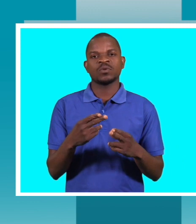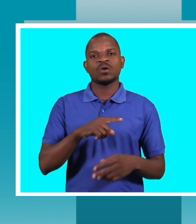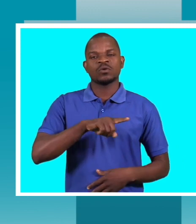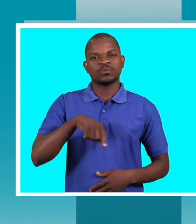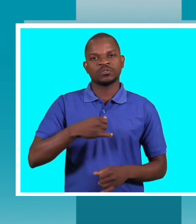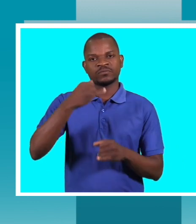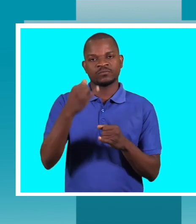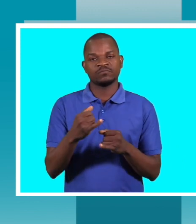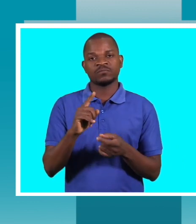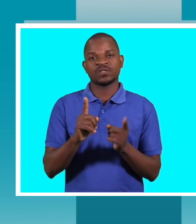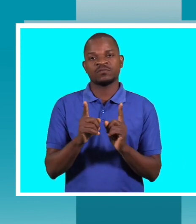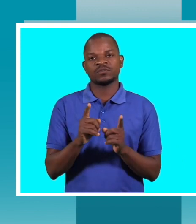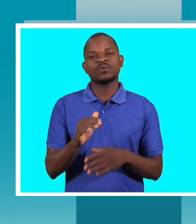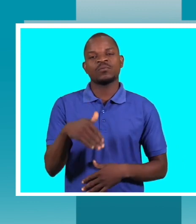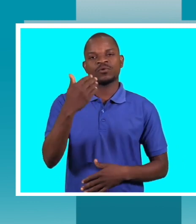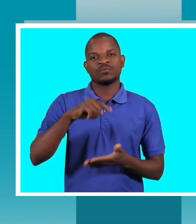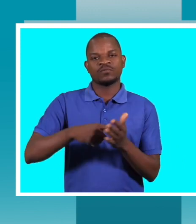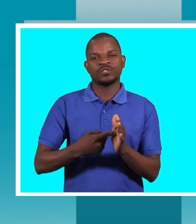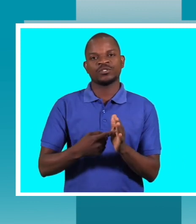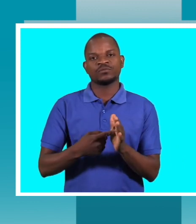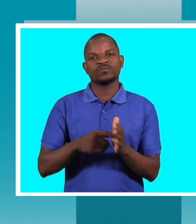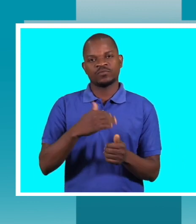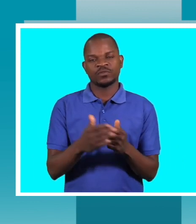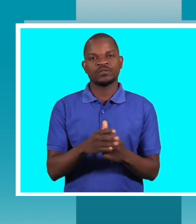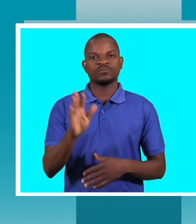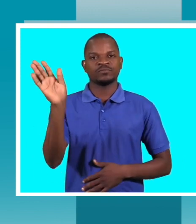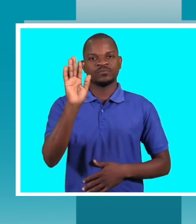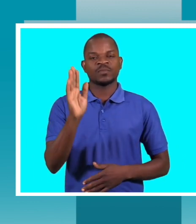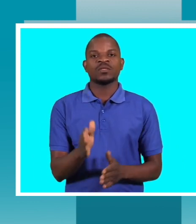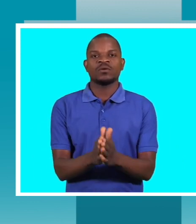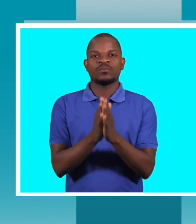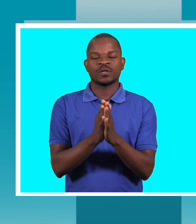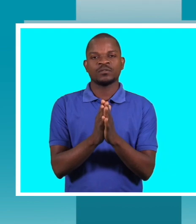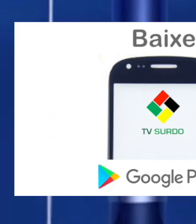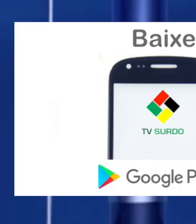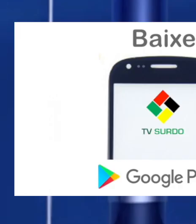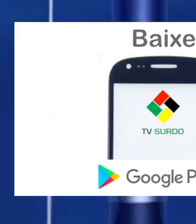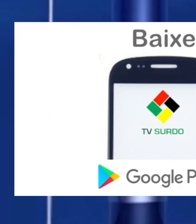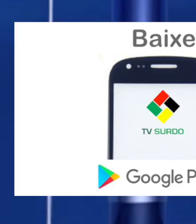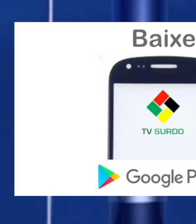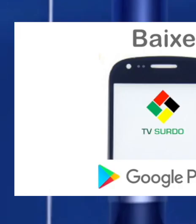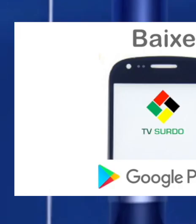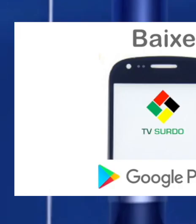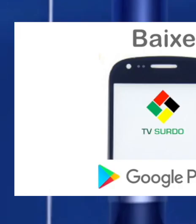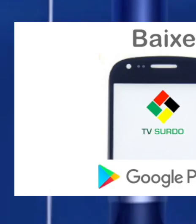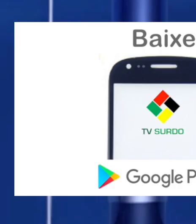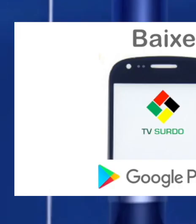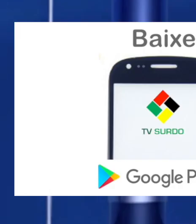voltar numa próxima oportunidade para si que esteve na nossa companhia o nosso muito obrigado até mais com este debate vamos ao primeiro